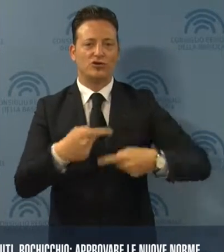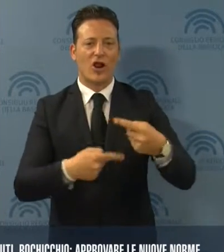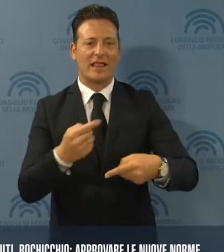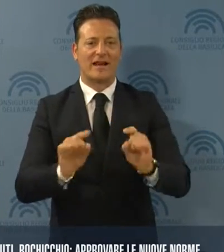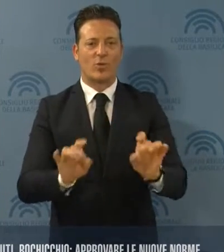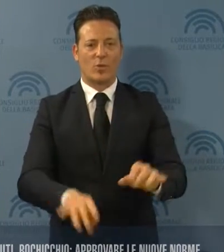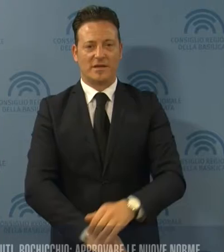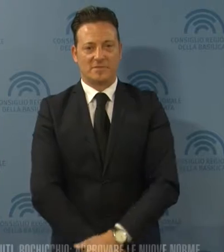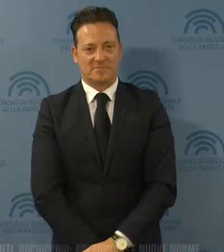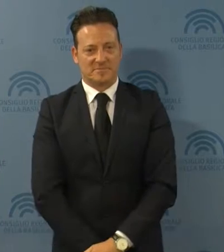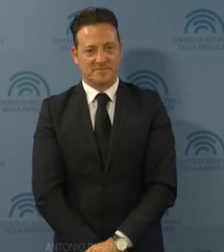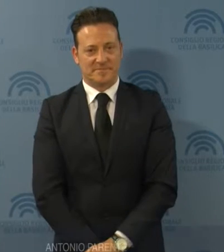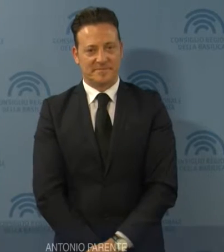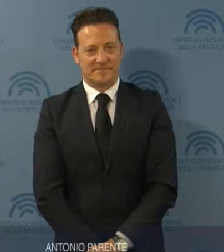rifiuti.